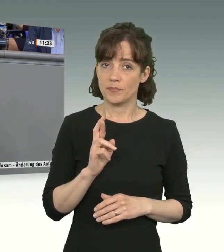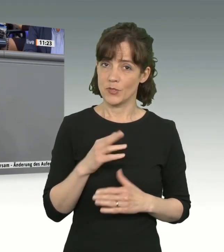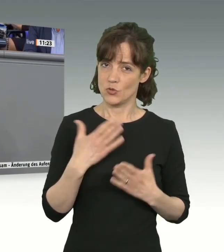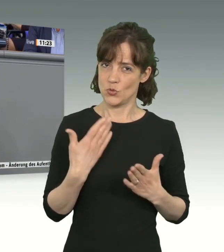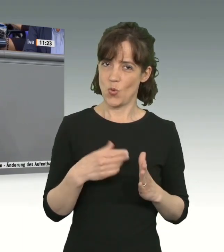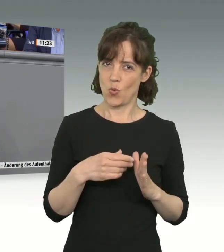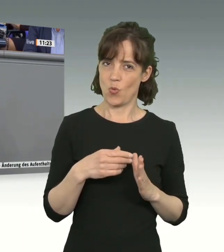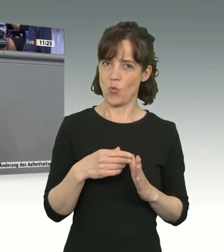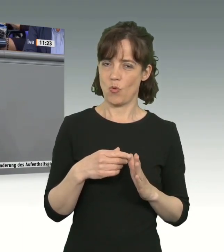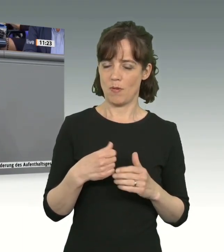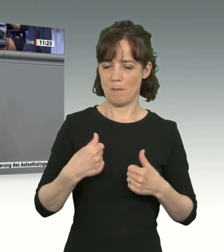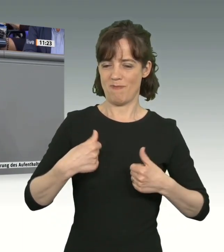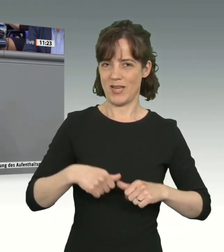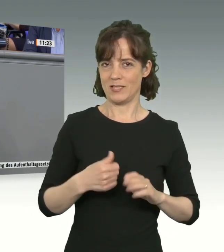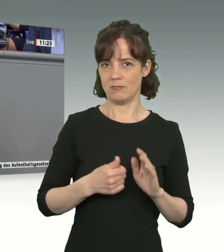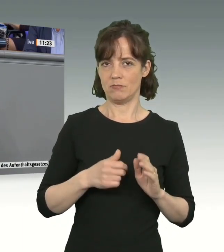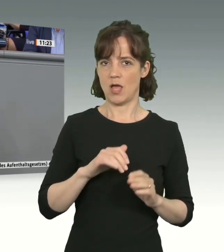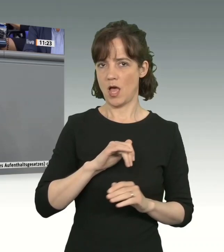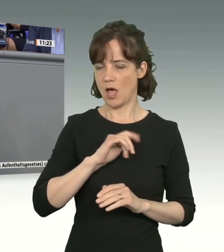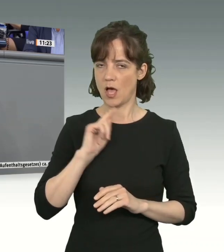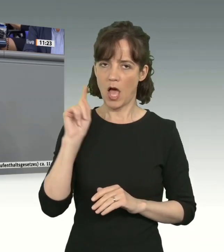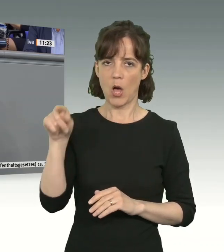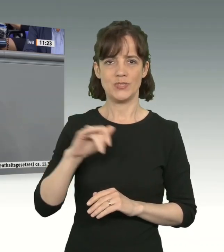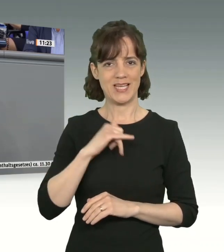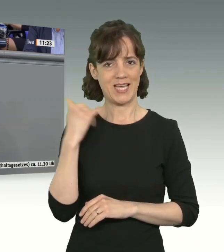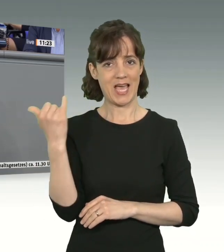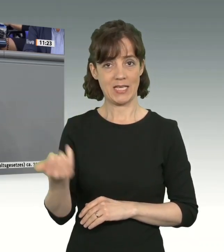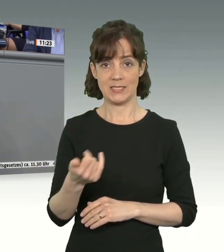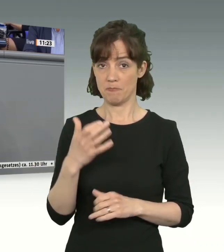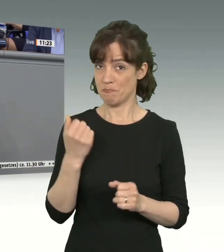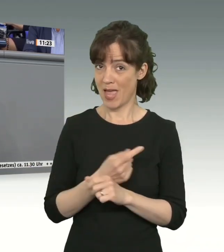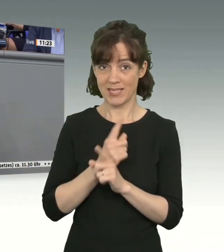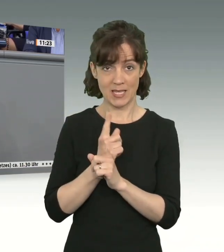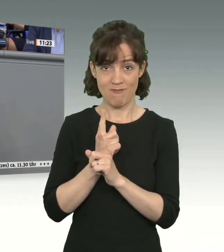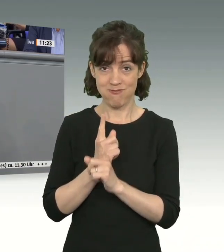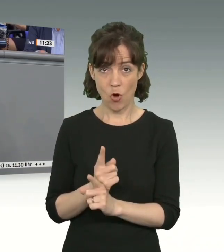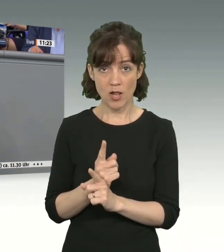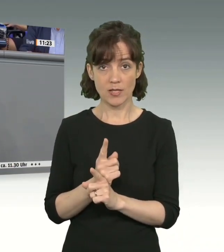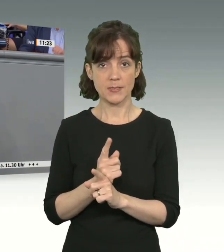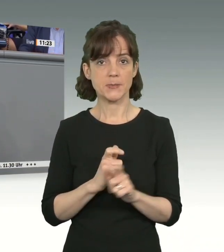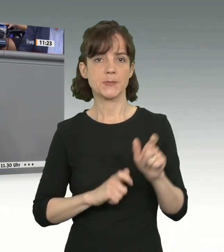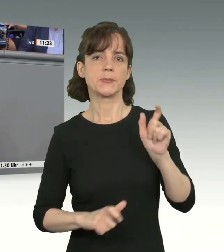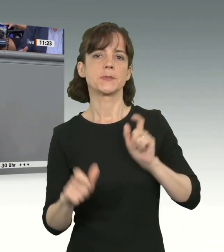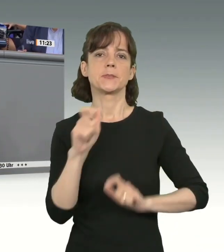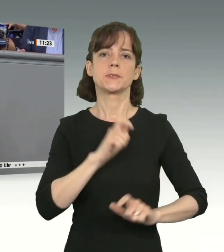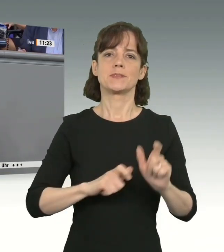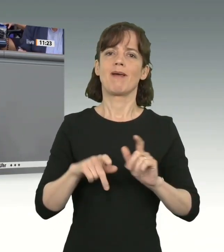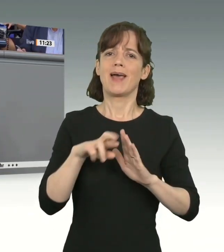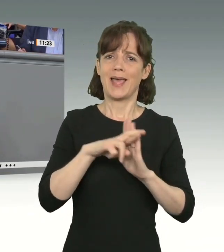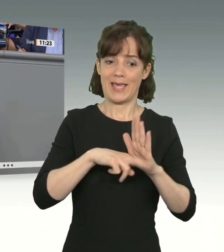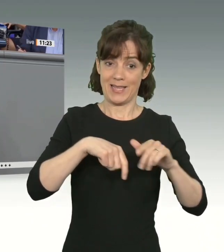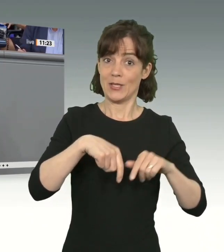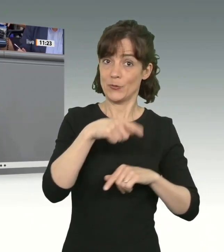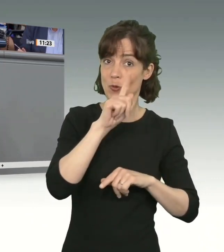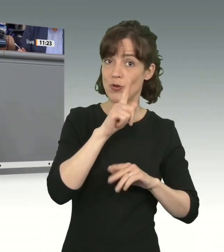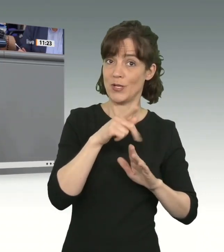Ausreisepflicht nicht nachkommt und sich damit weigert, sich an die Regeln zu halten, die wir hier